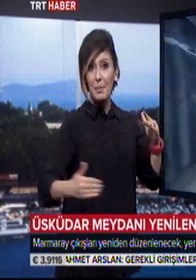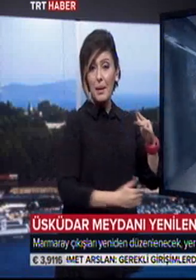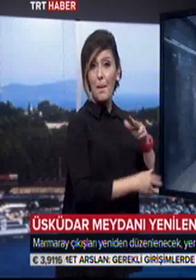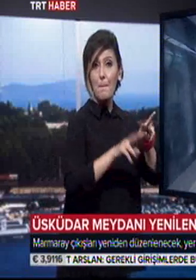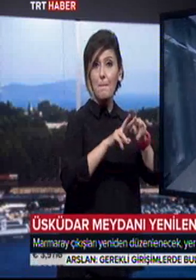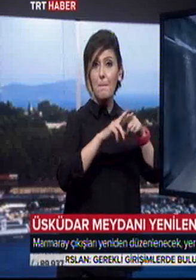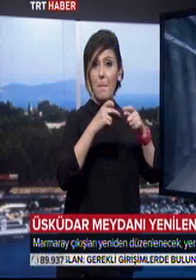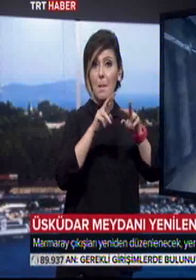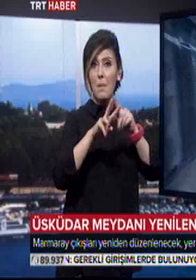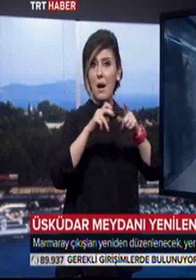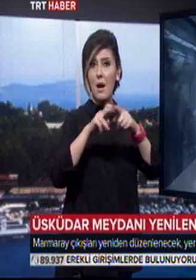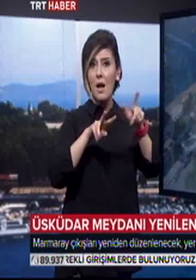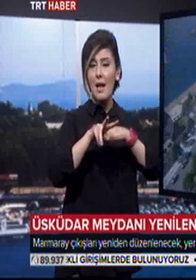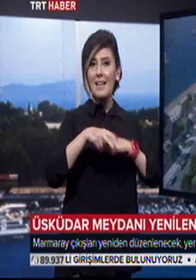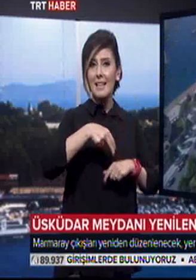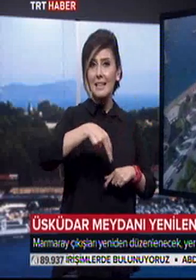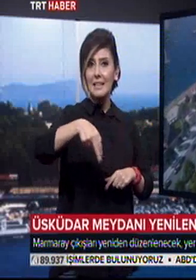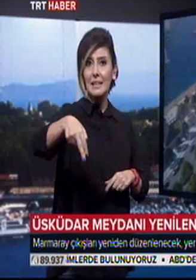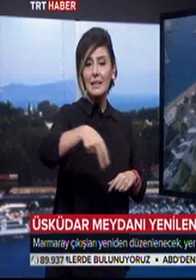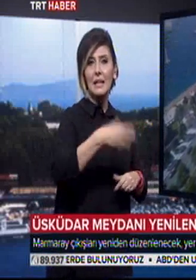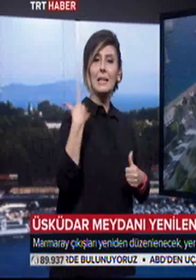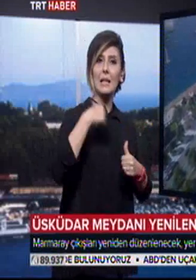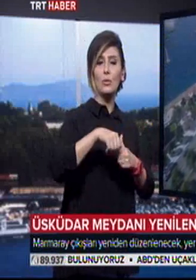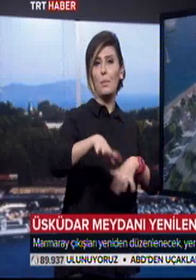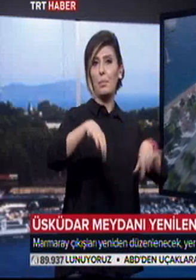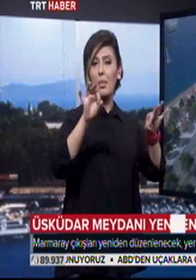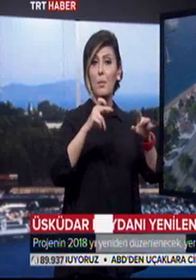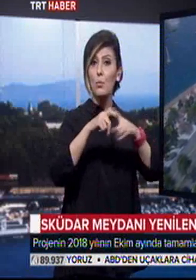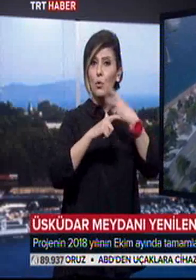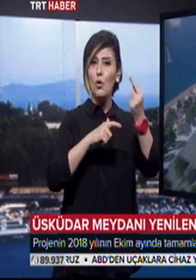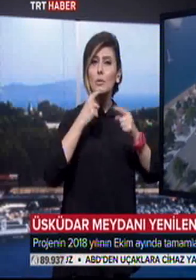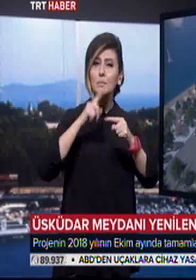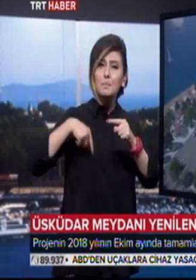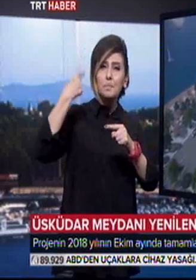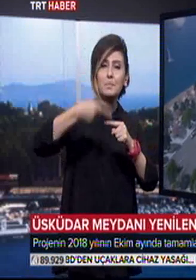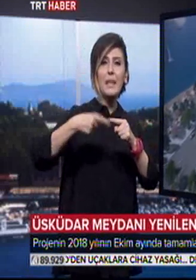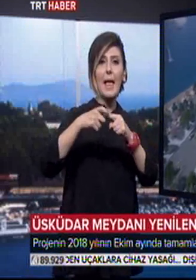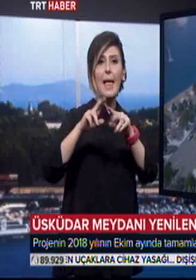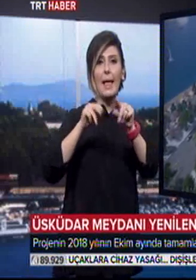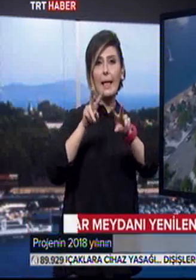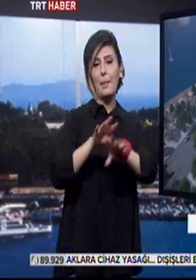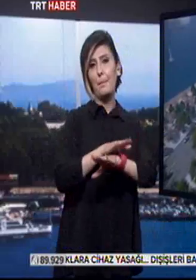İngiye'ye çıkışları da yeniden düzenlenecek. Projenin gelecek yıl Ekim ayında tamamlanması bekleniyor.